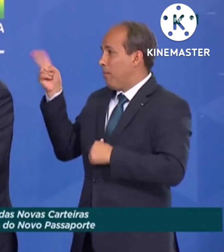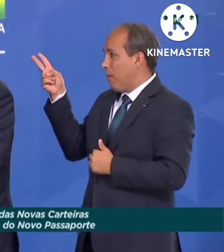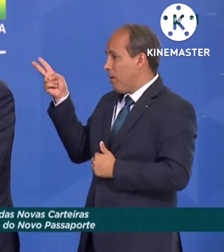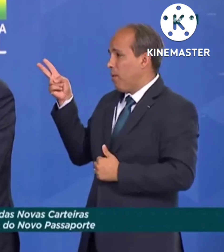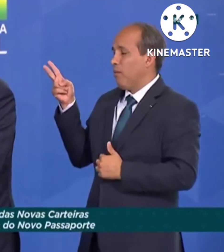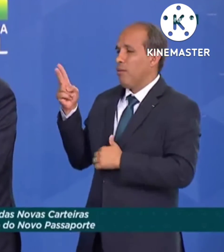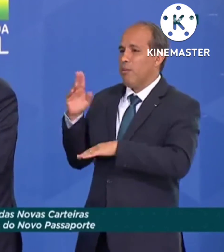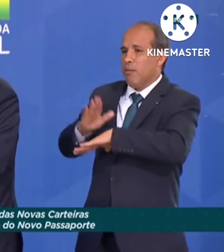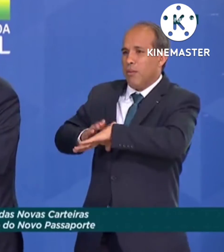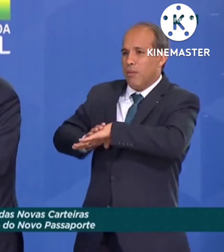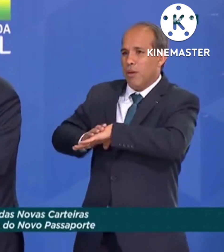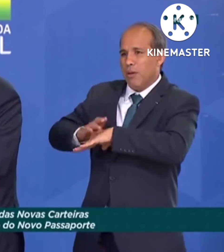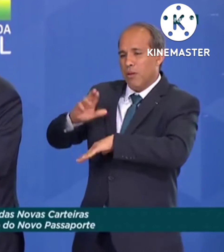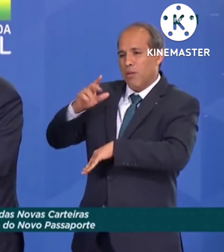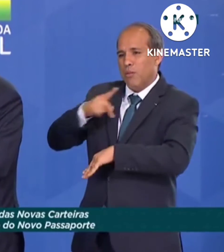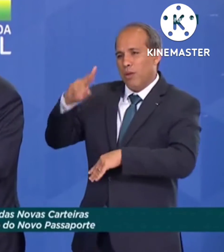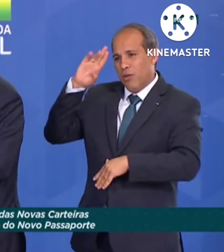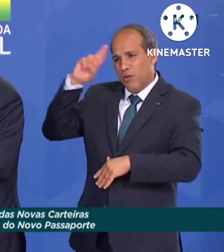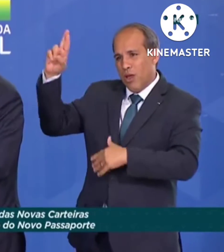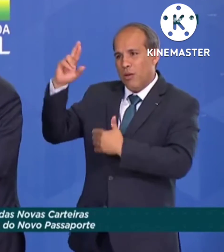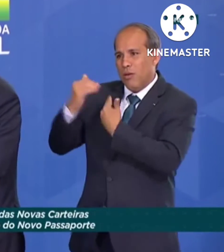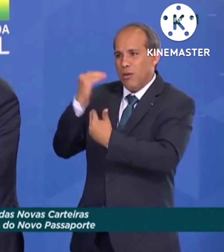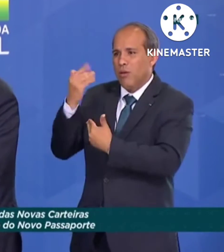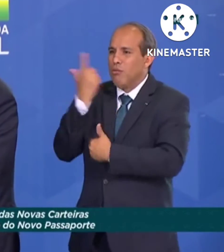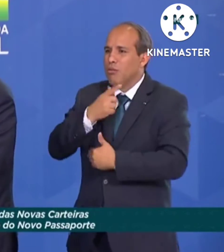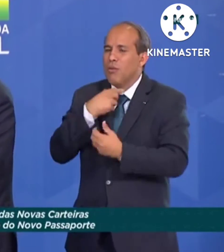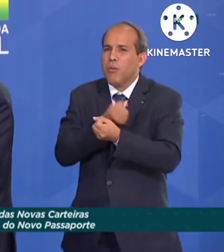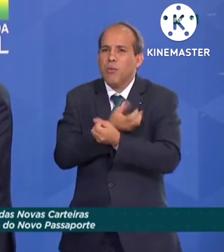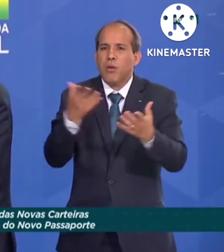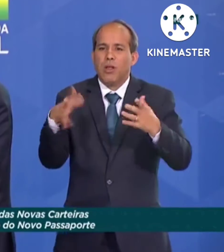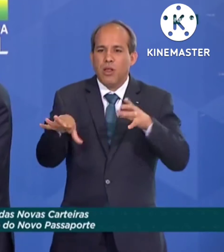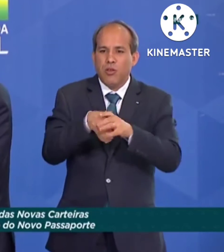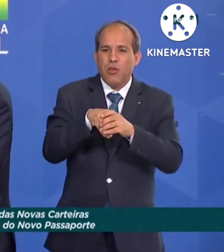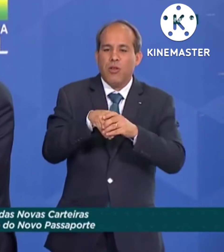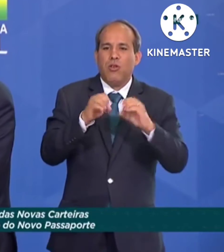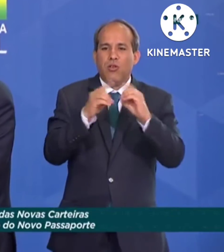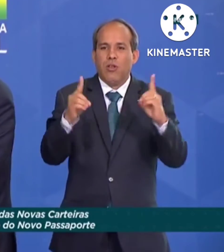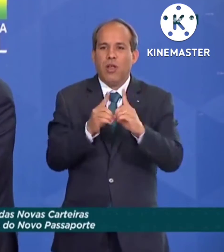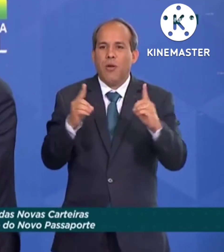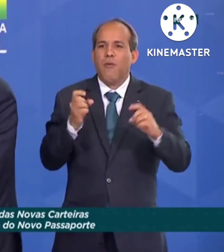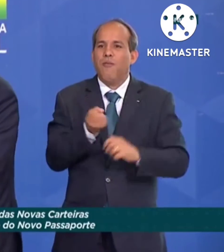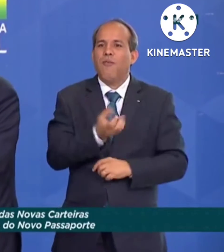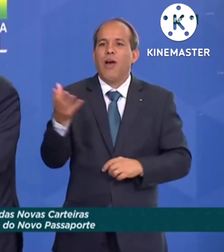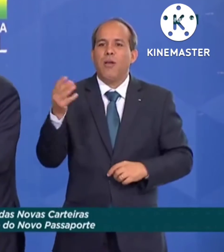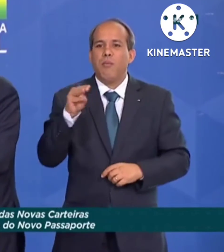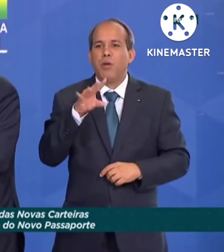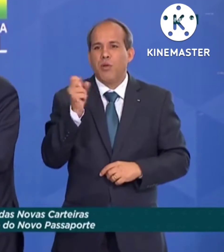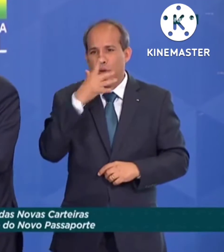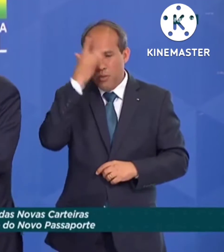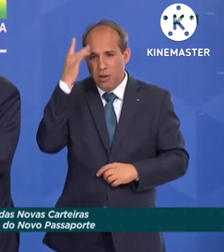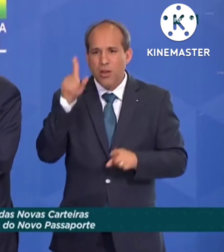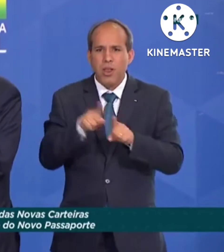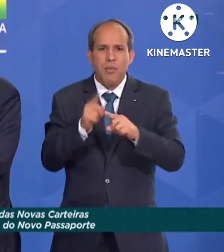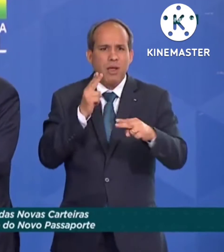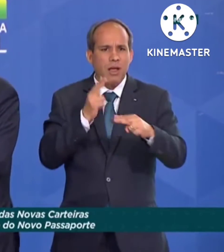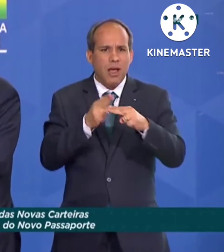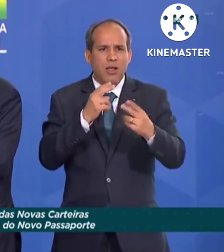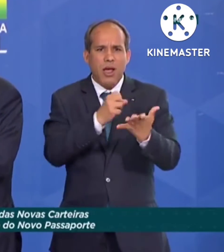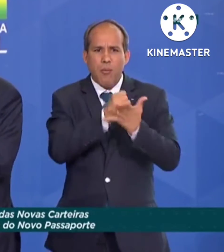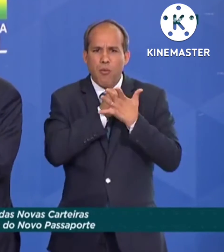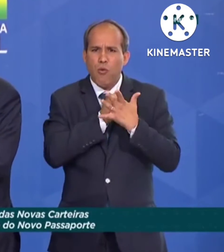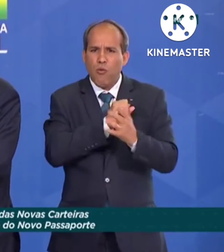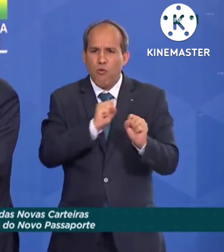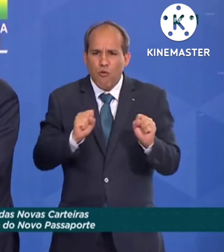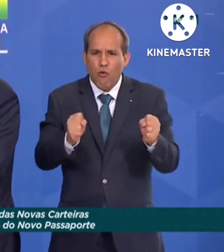liderança, digitalizamos 68 milhões de brasileiros, a Caixa Econômica entrou forte com o Pedro lá na